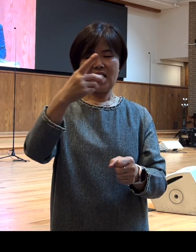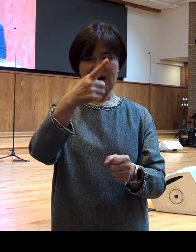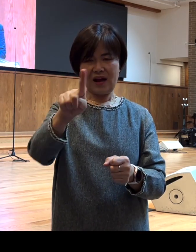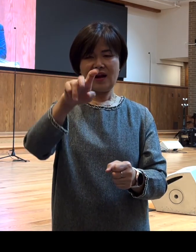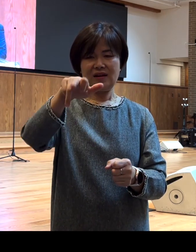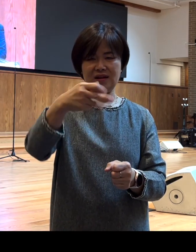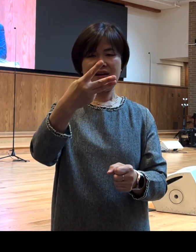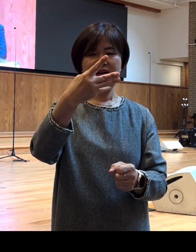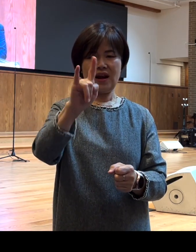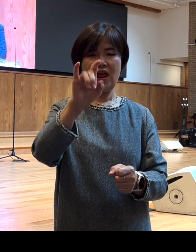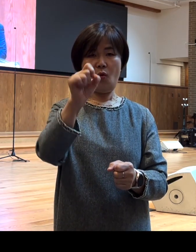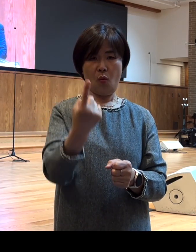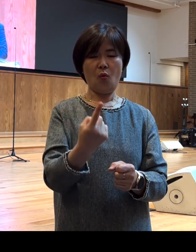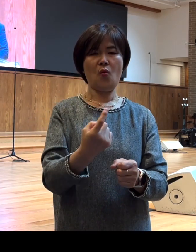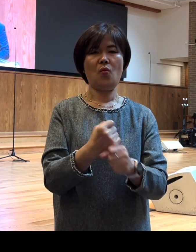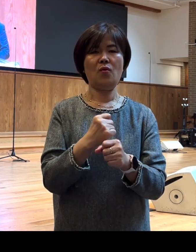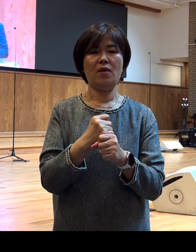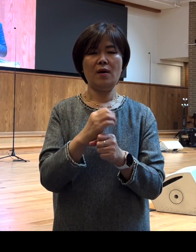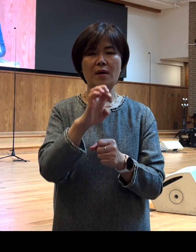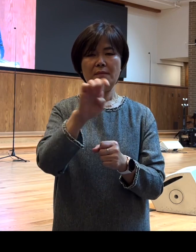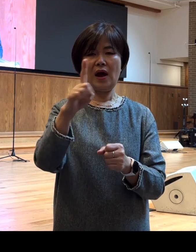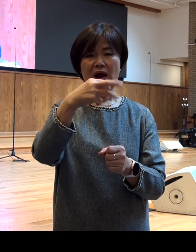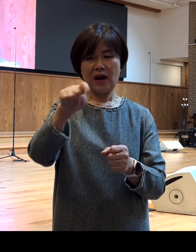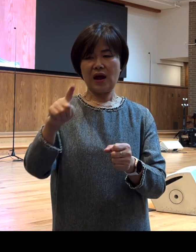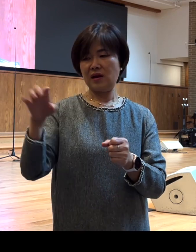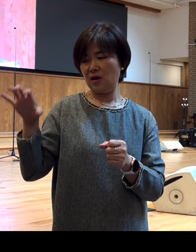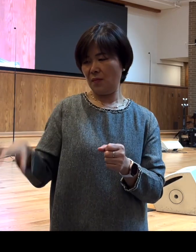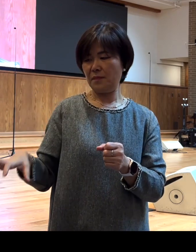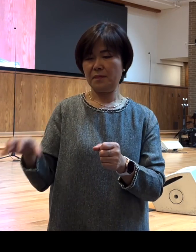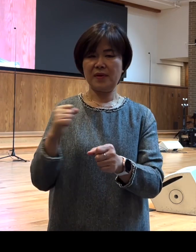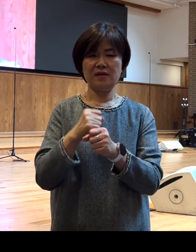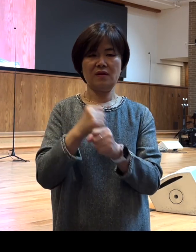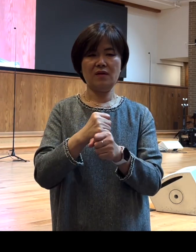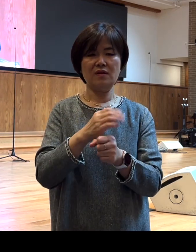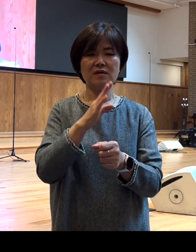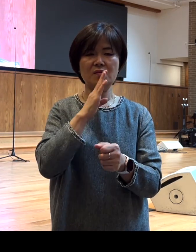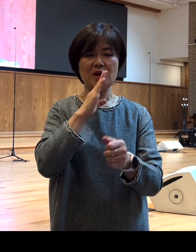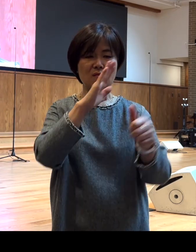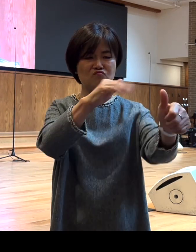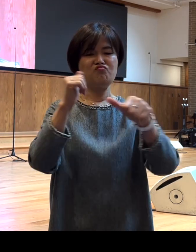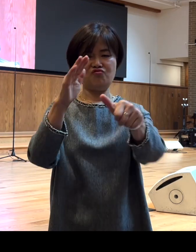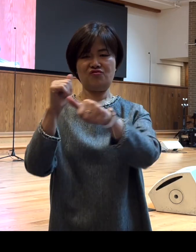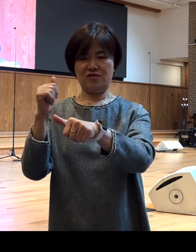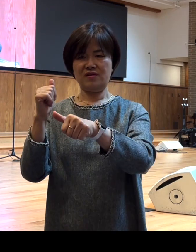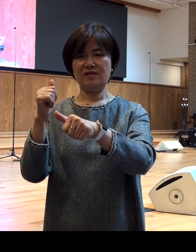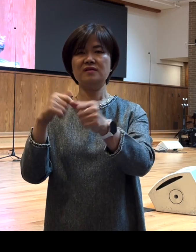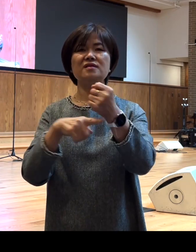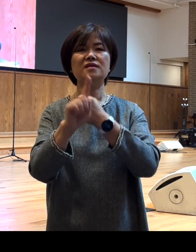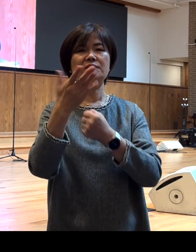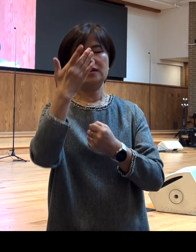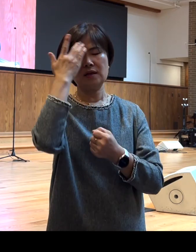단어입니다 그럼 파라 옆에서 칼레오 부르다 라고 하는 의미인데 이 두 단어가 합성해서